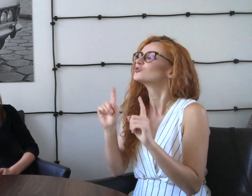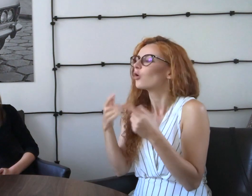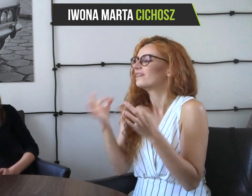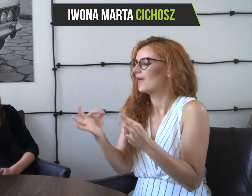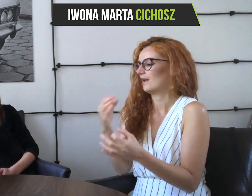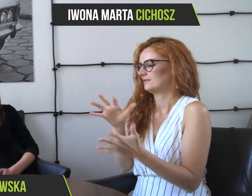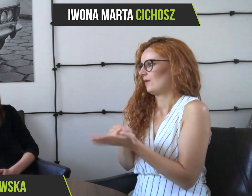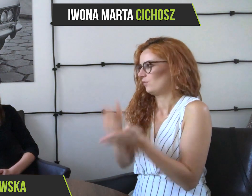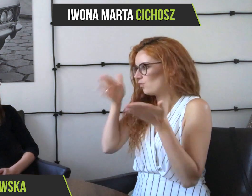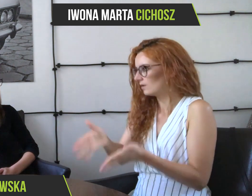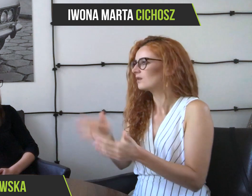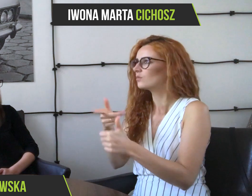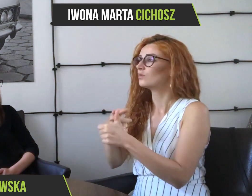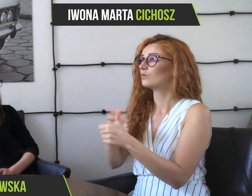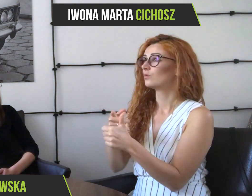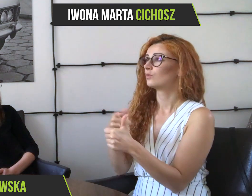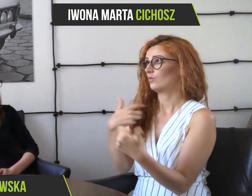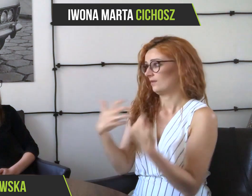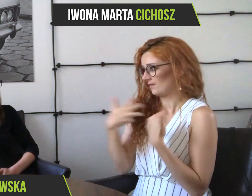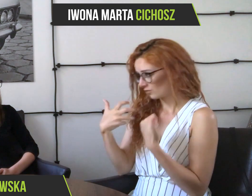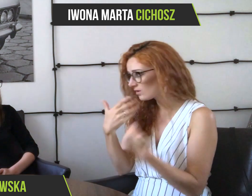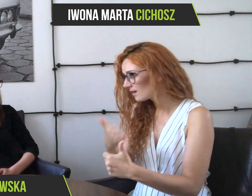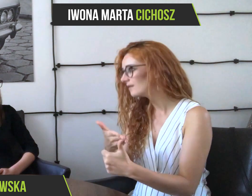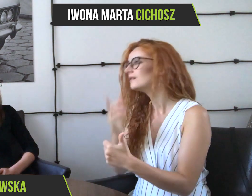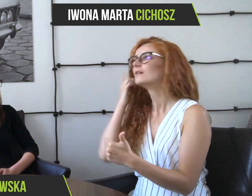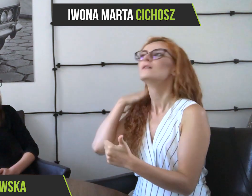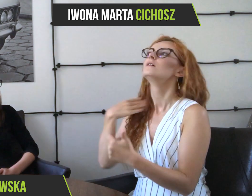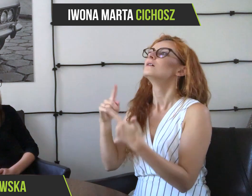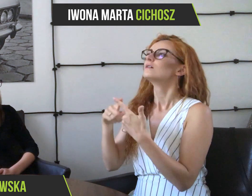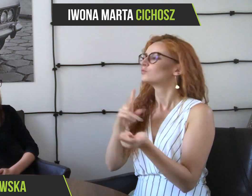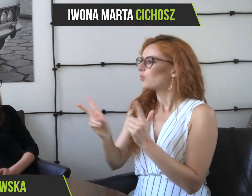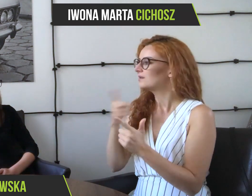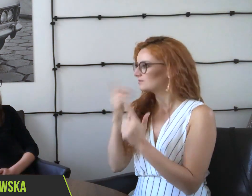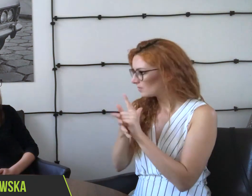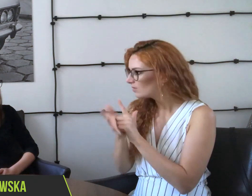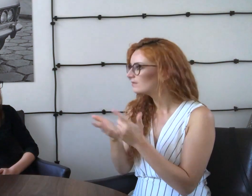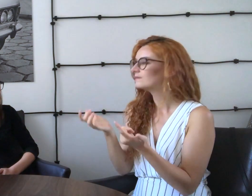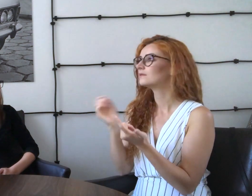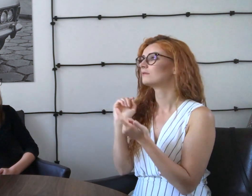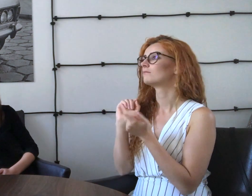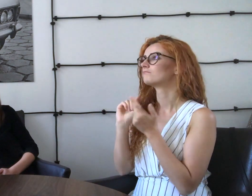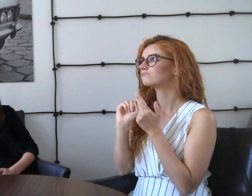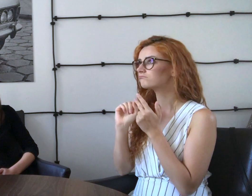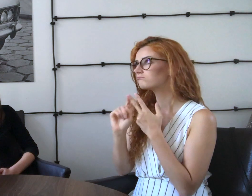Zacznę od tego, czym się zajmuję teraz. Jestem aktorką, tłumaczką języka migowego.